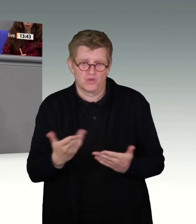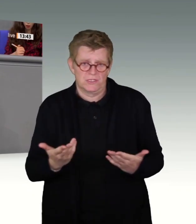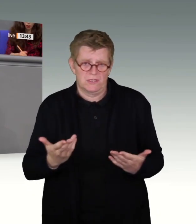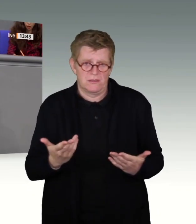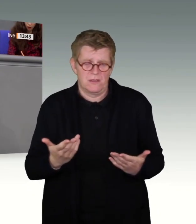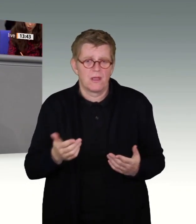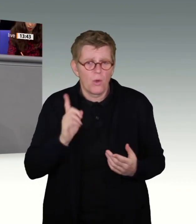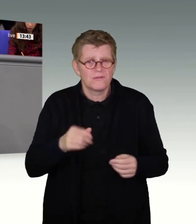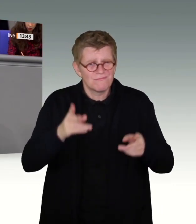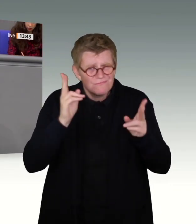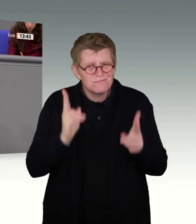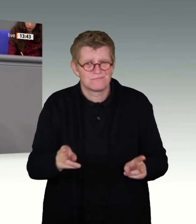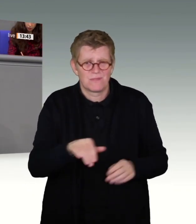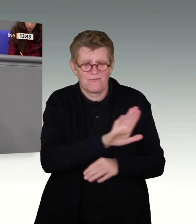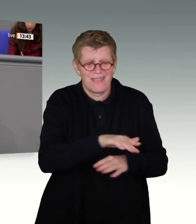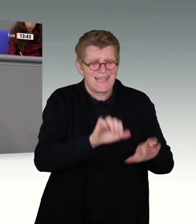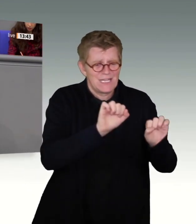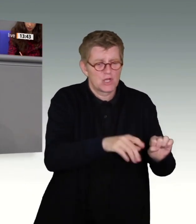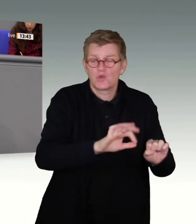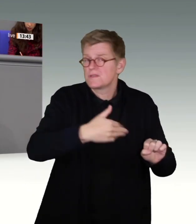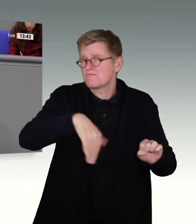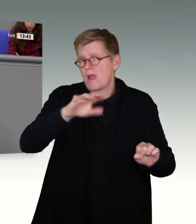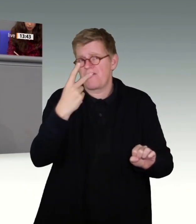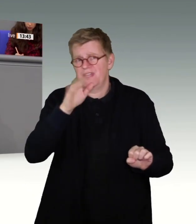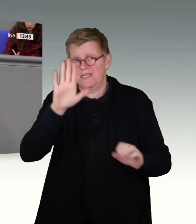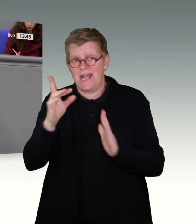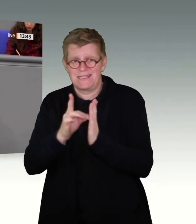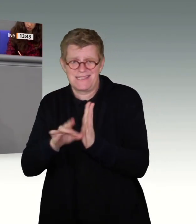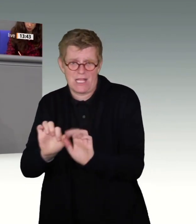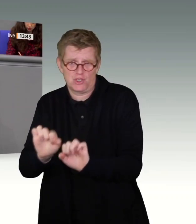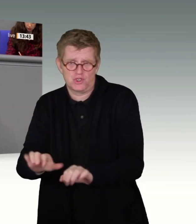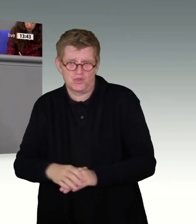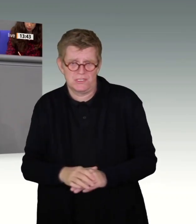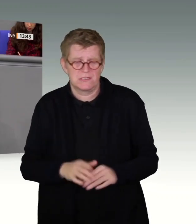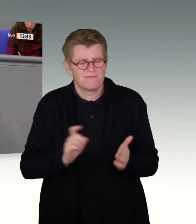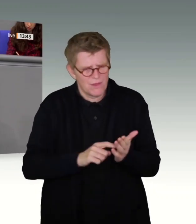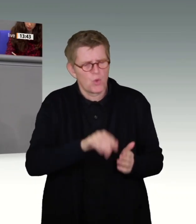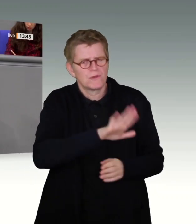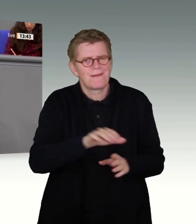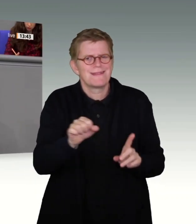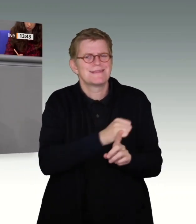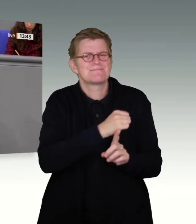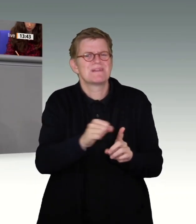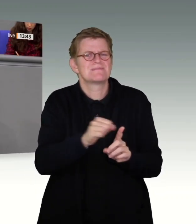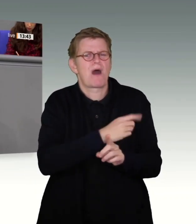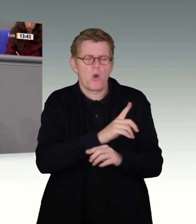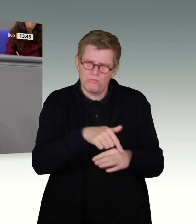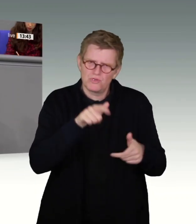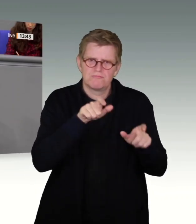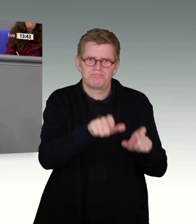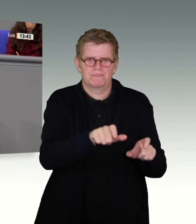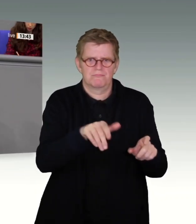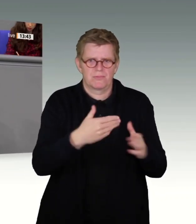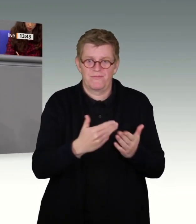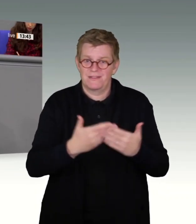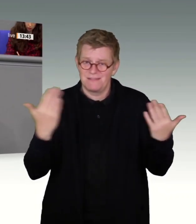Kinderschutz über den Datenschutz zu schützen, wenn es um die Bekämpfung von Kindesmissbrauch geht, der darf sich und der kann sich der befristeten